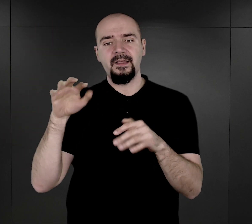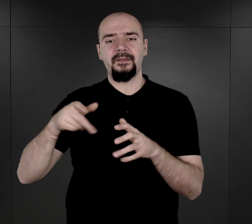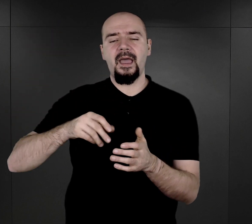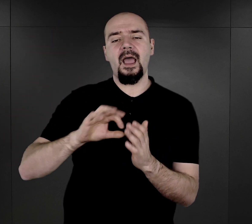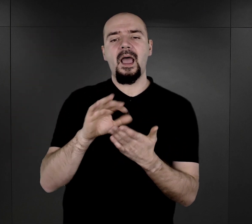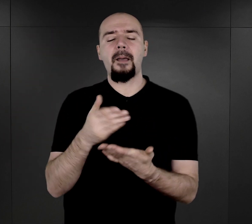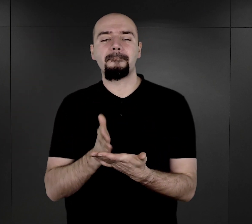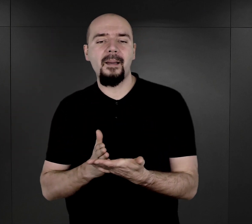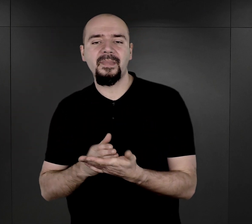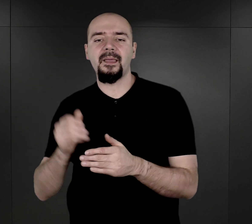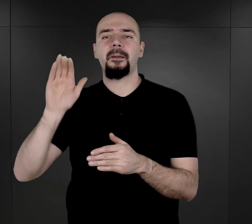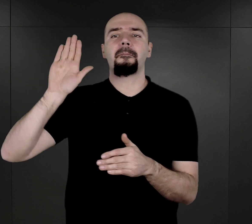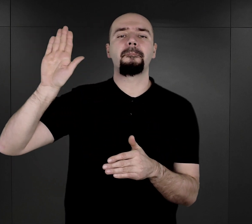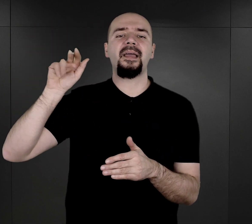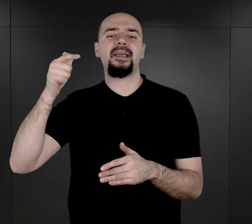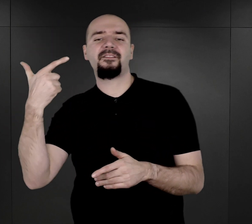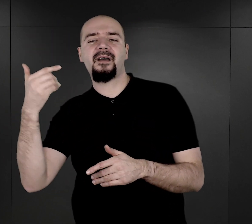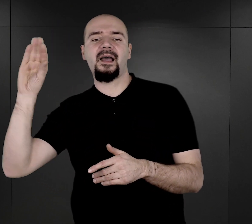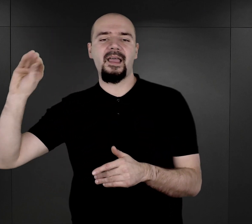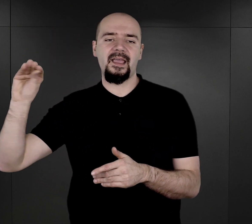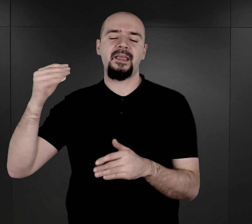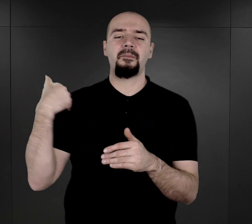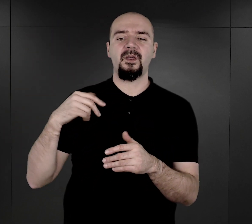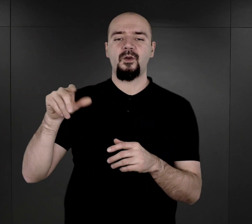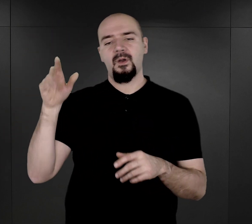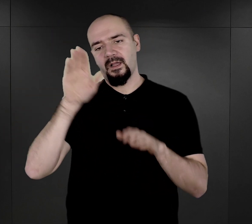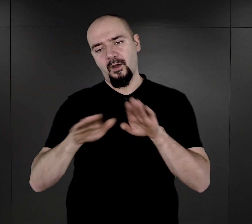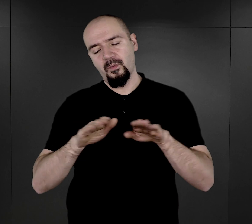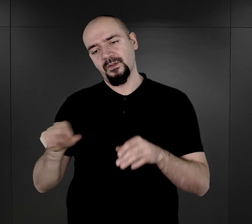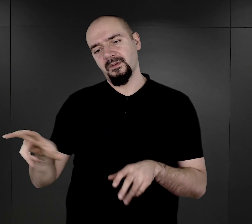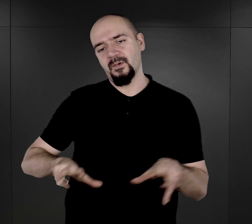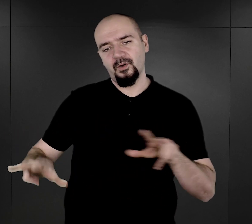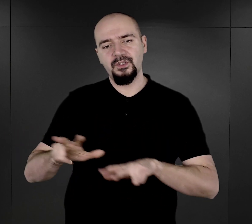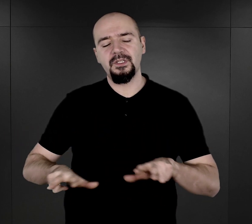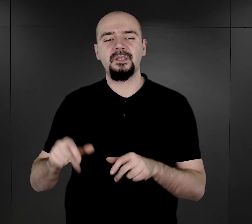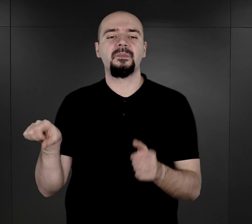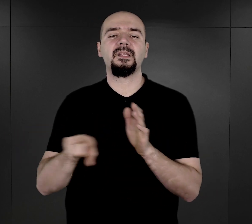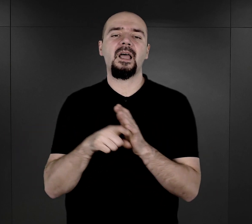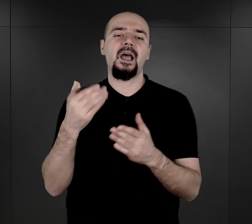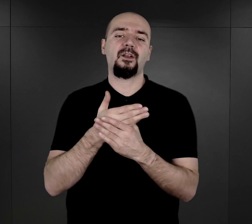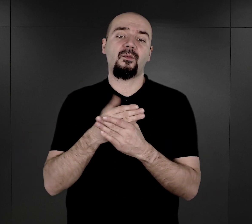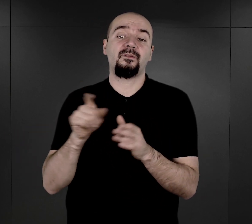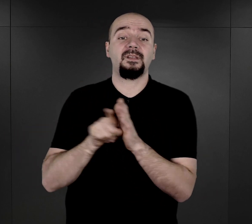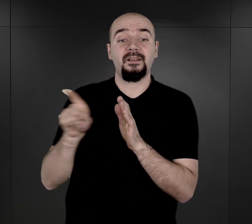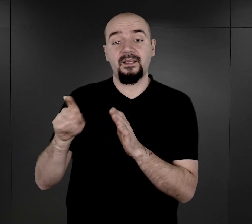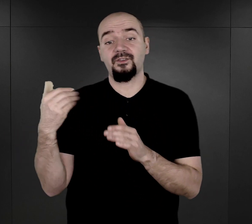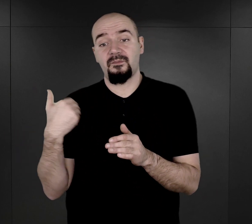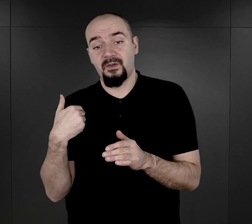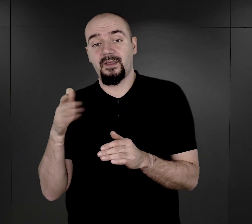B2E, stał się obozem rodzinnym dla Romów. Dlatego, że po prostu istniała tam bardzo